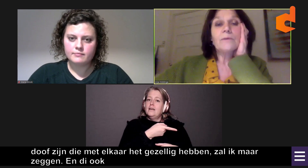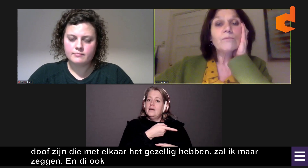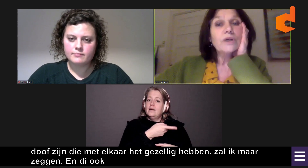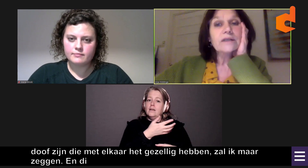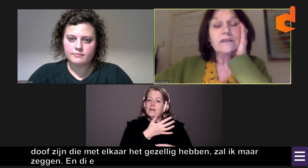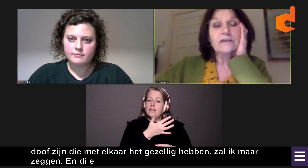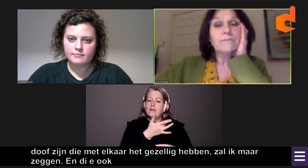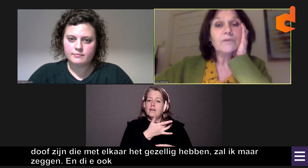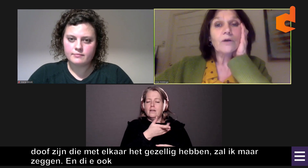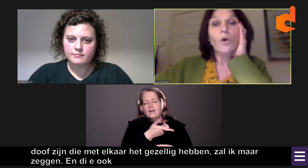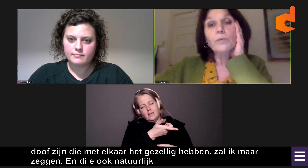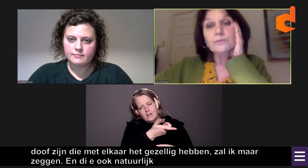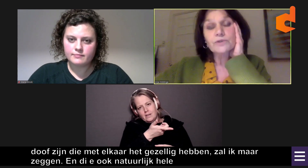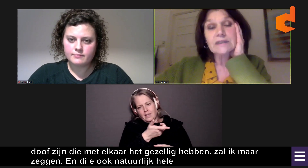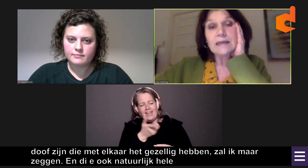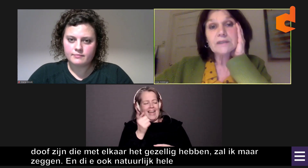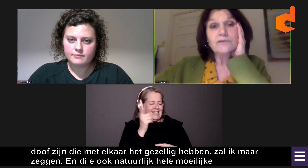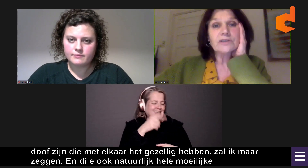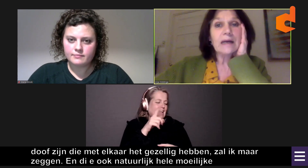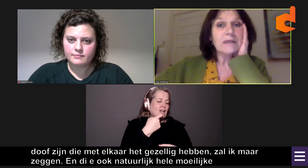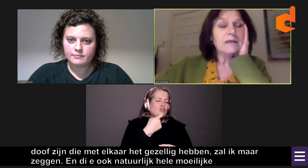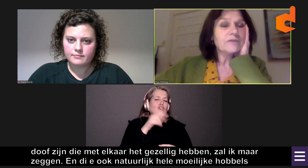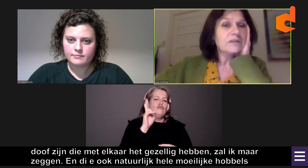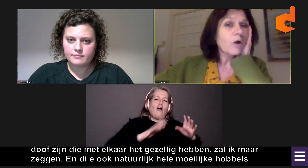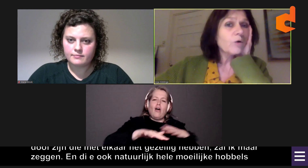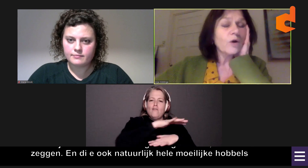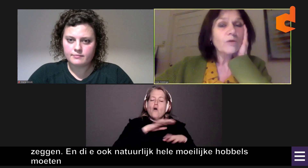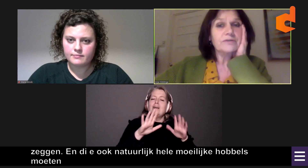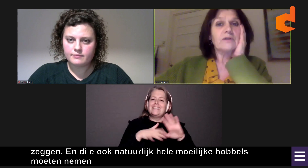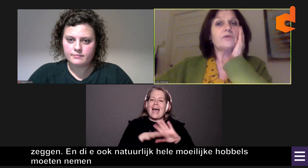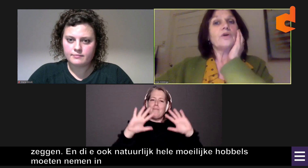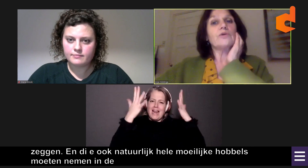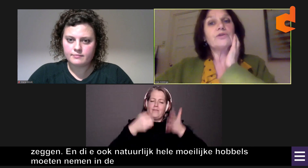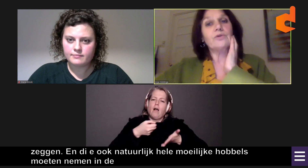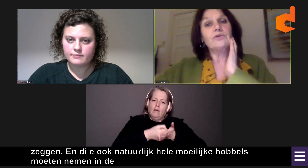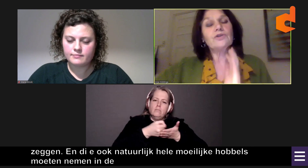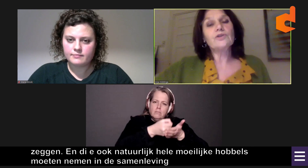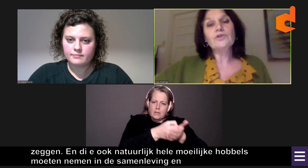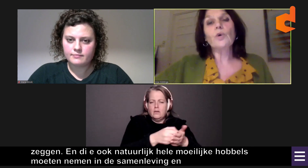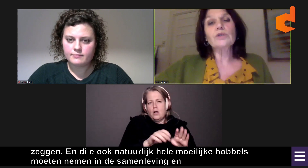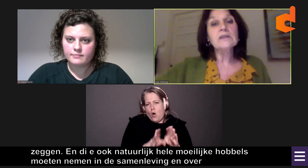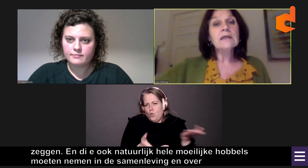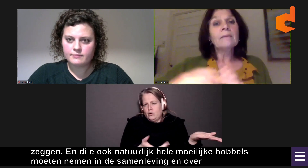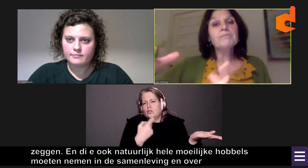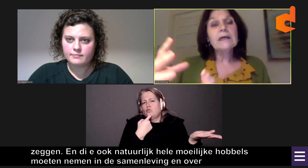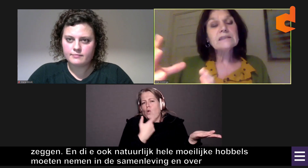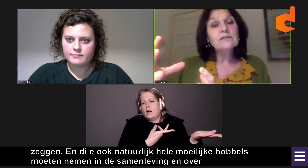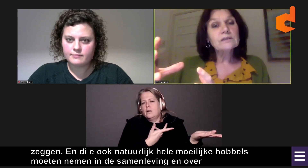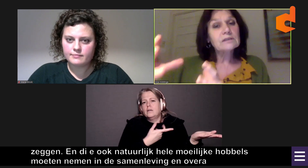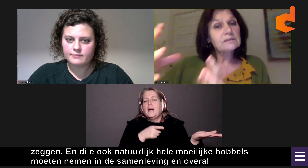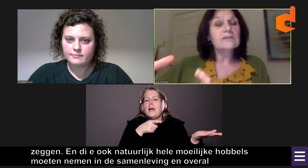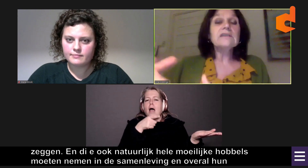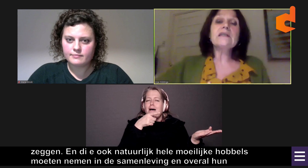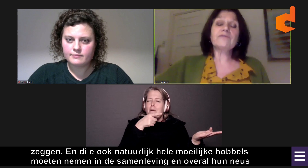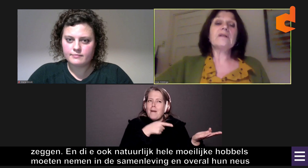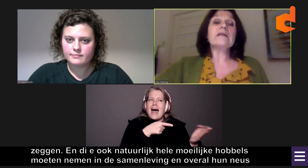moeilijke hobbels moeten nemen in de samenleving, die ook overal hun neus stoten, maar die